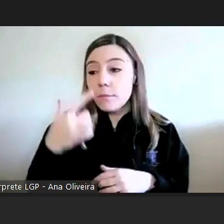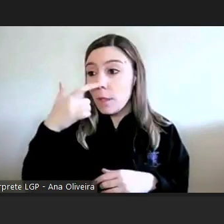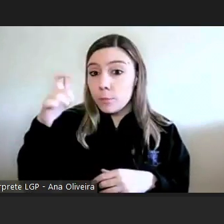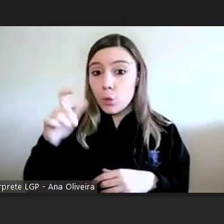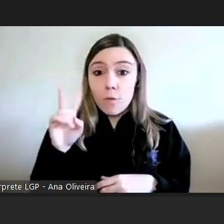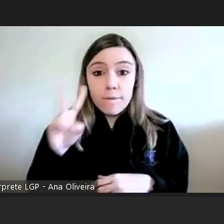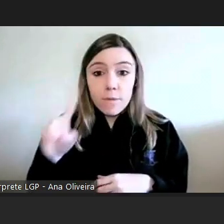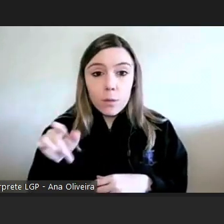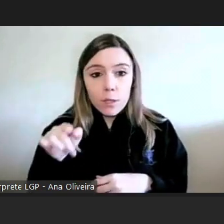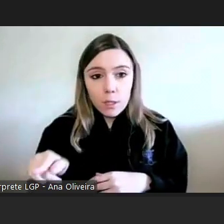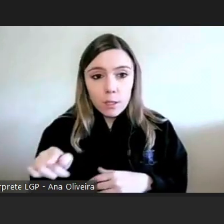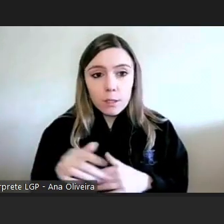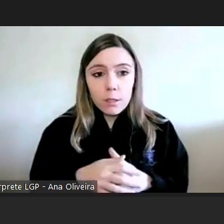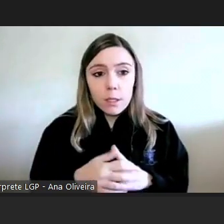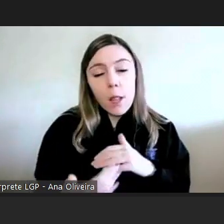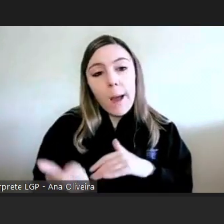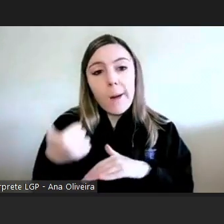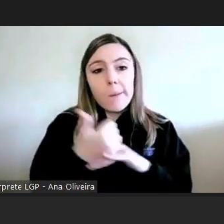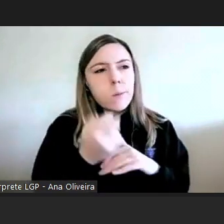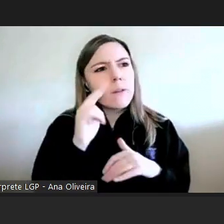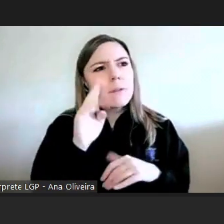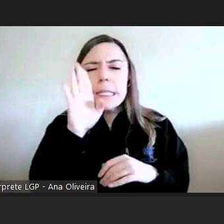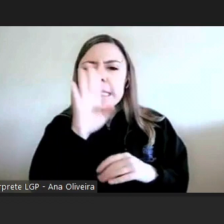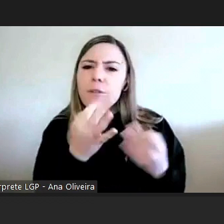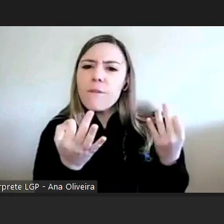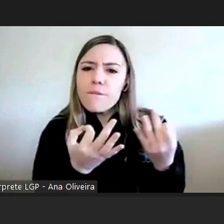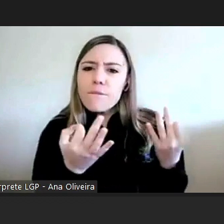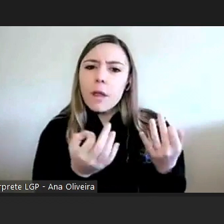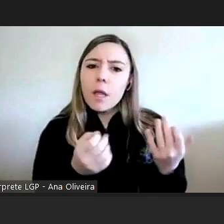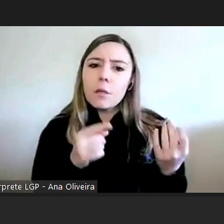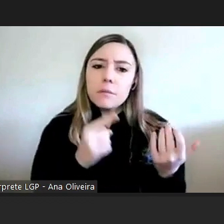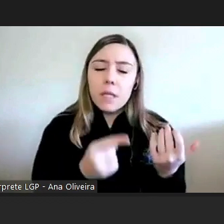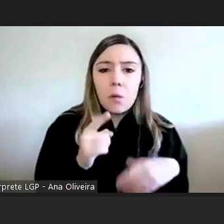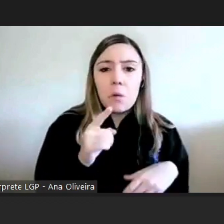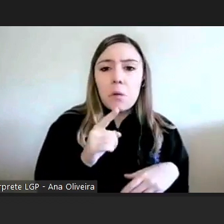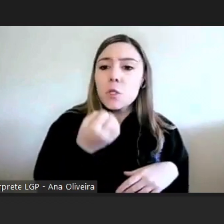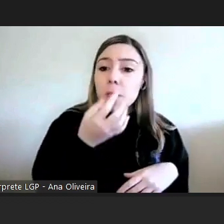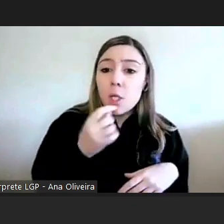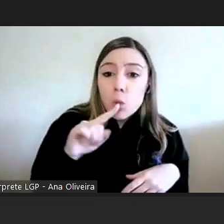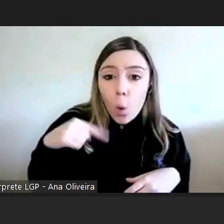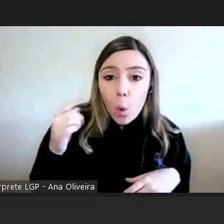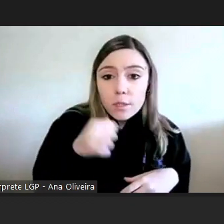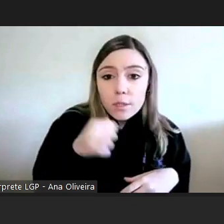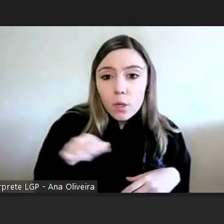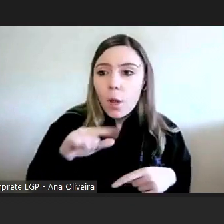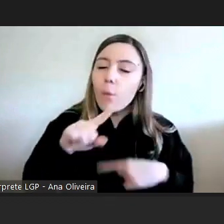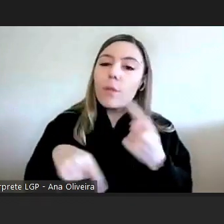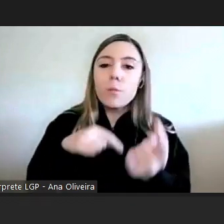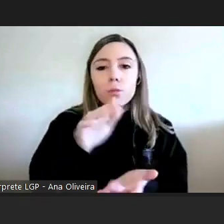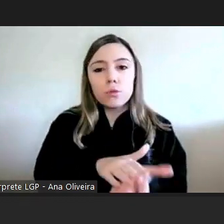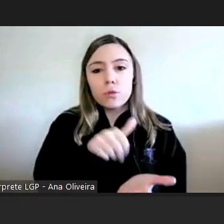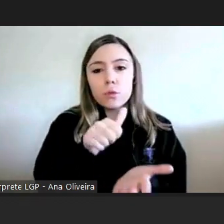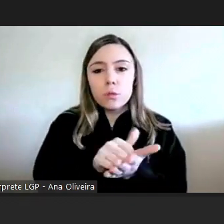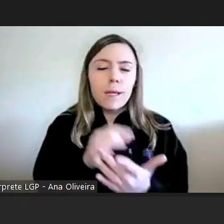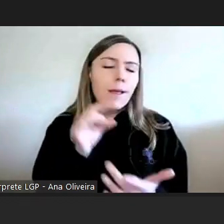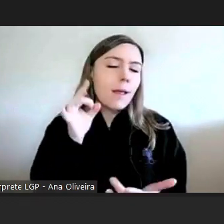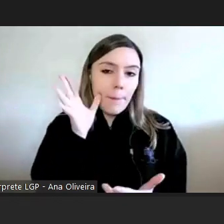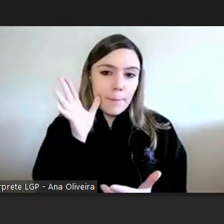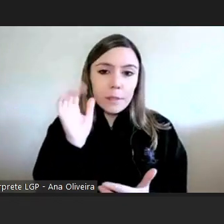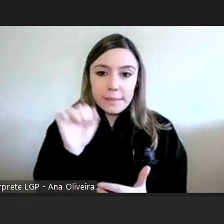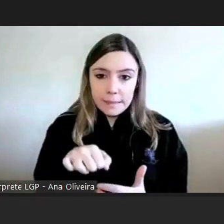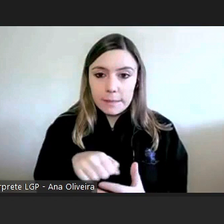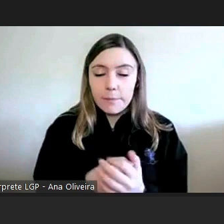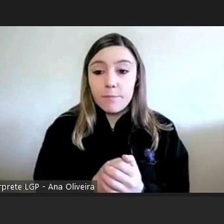aquilo foi visto pela provedoria se realmente deveria ali outra razão outra explicação e foi corrigido muito muito rapidamente